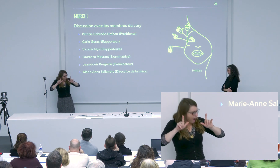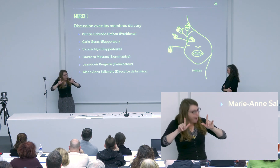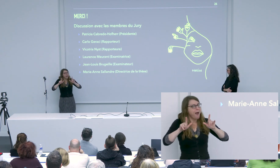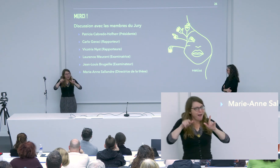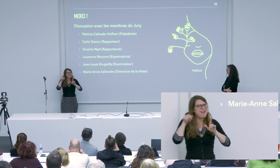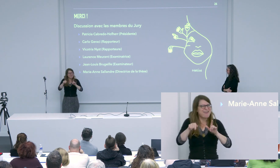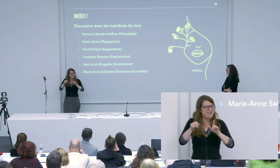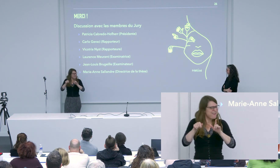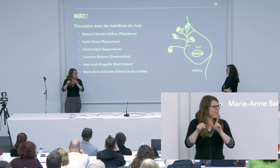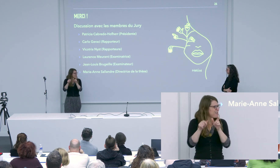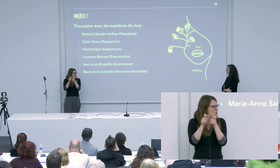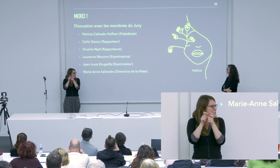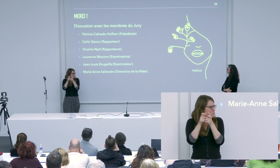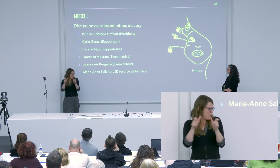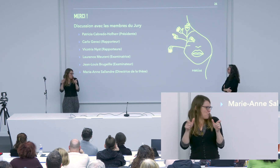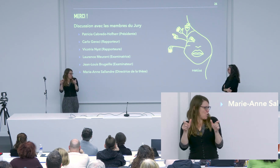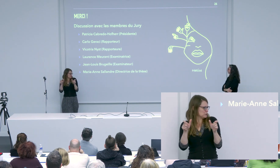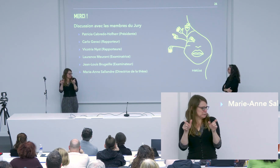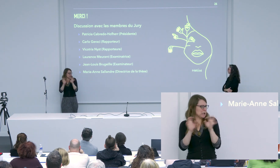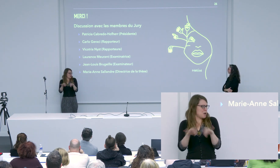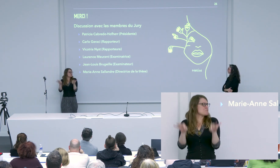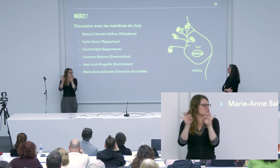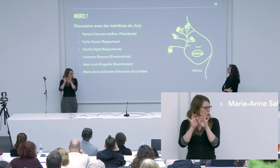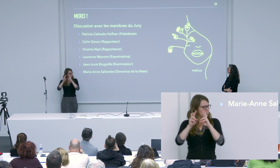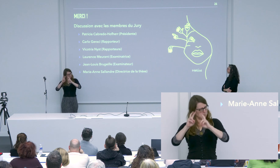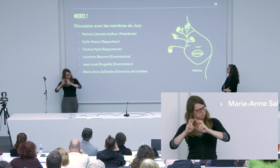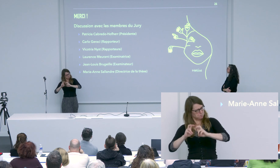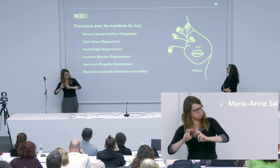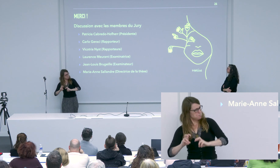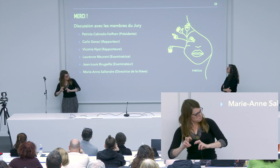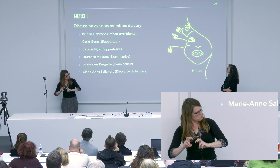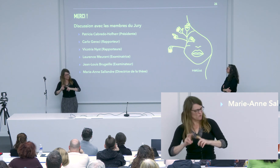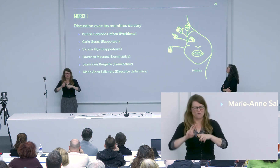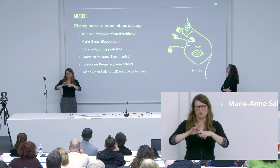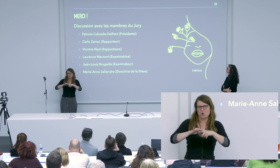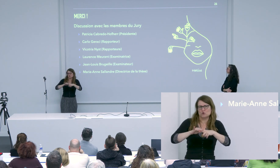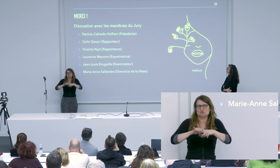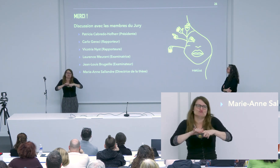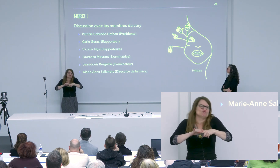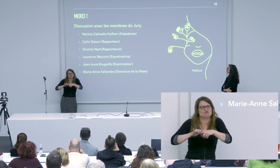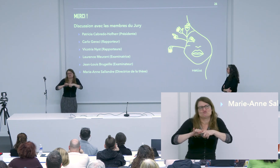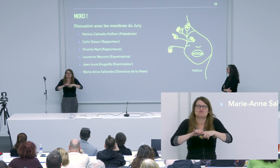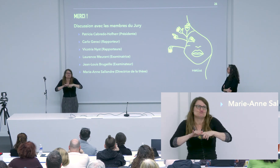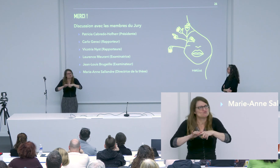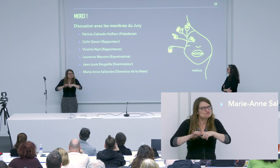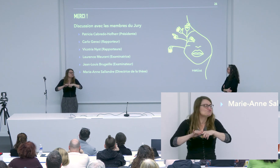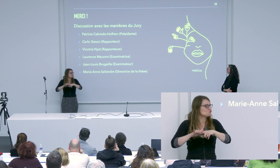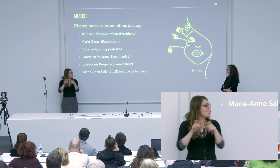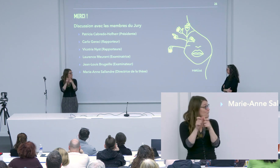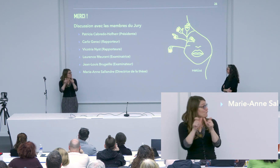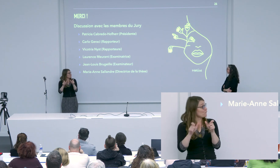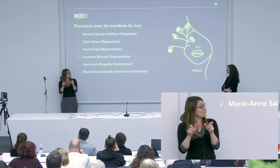c'est vraiment séparé. Et de l'autre côté, on a des unités de transfert avec une morphologie particulière et donc il y de la recherche à faire. Est-ce qu'il y de la